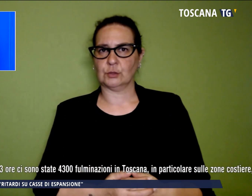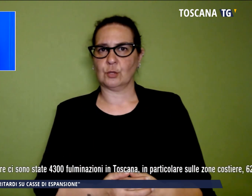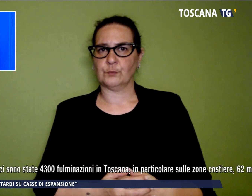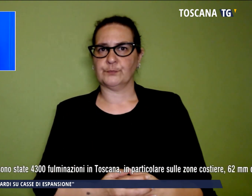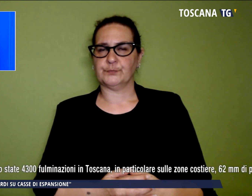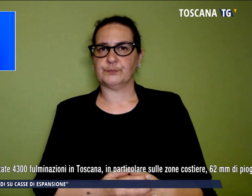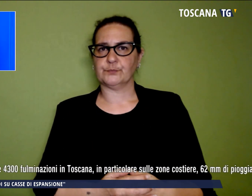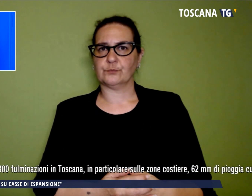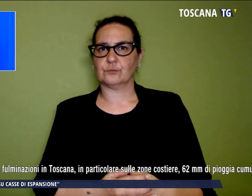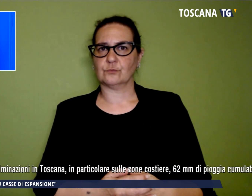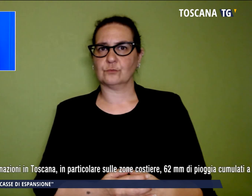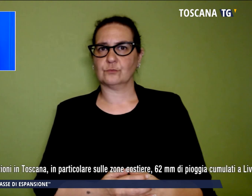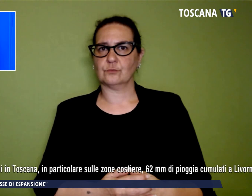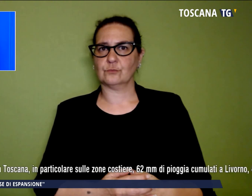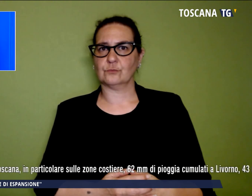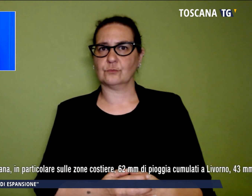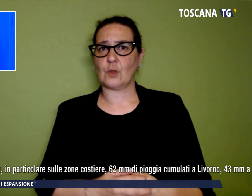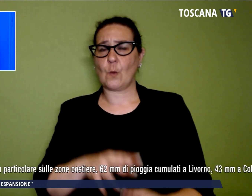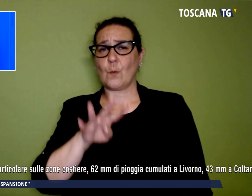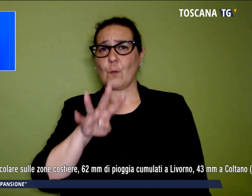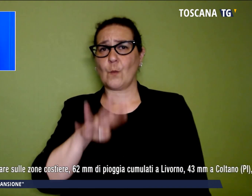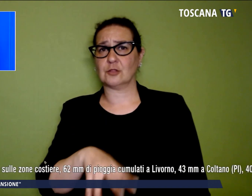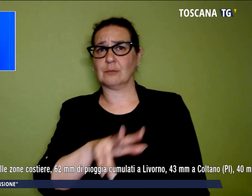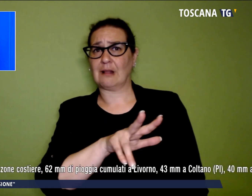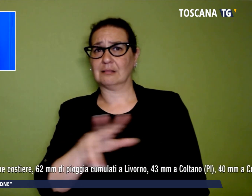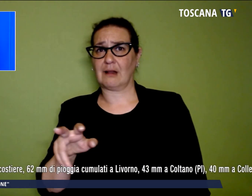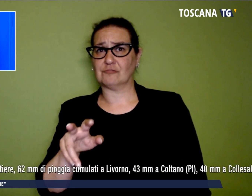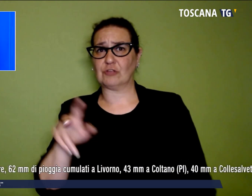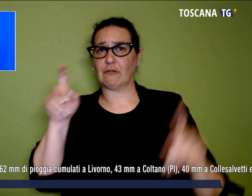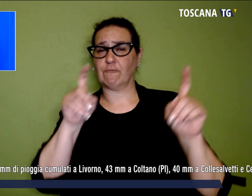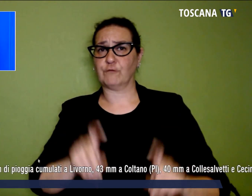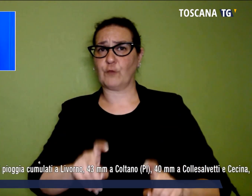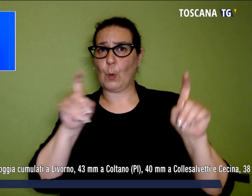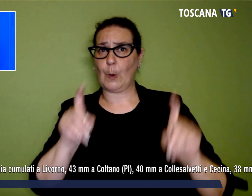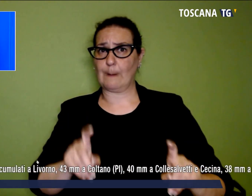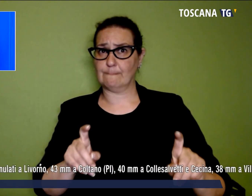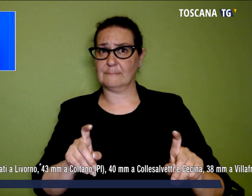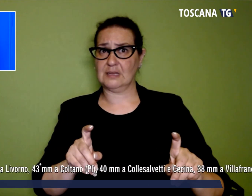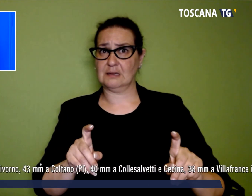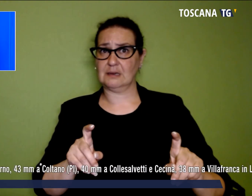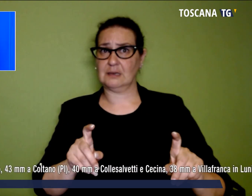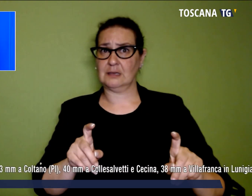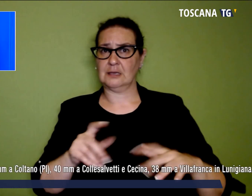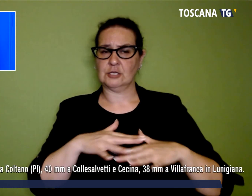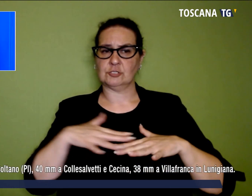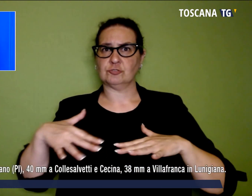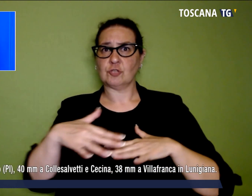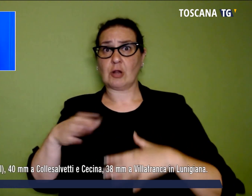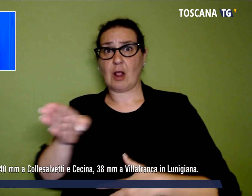oltretutto 4.300 fulminazioni, in particolare in altre zone costiere,